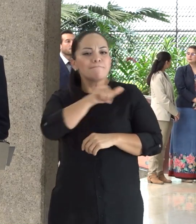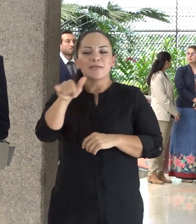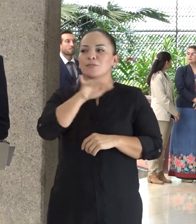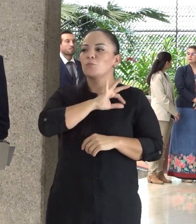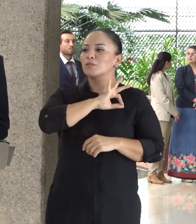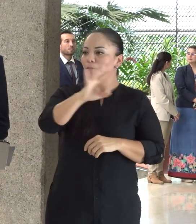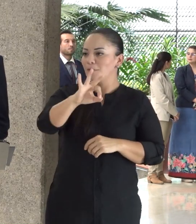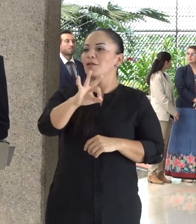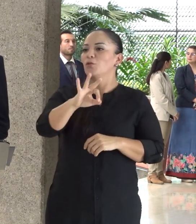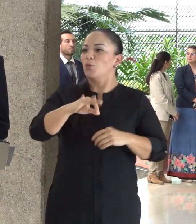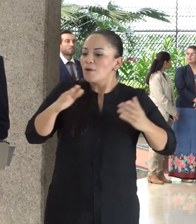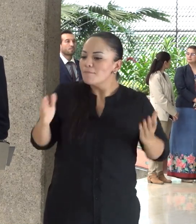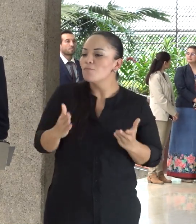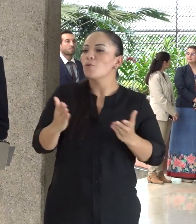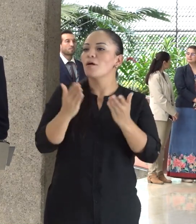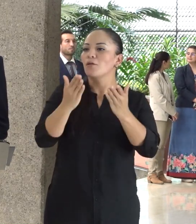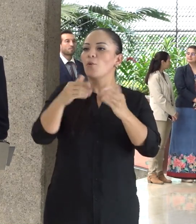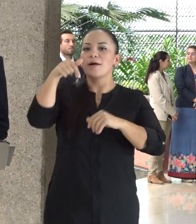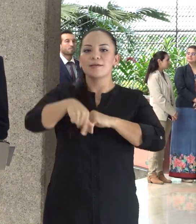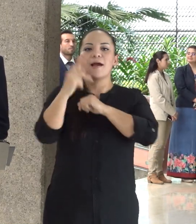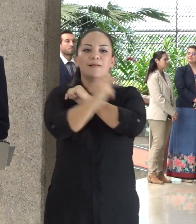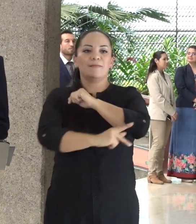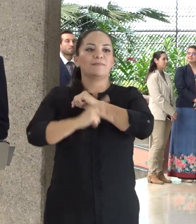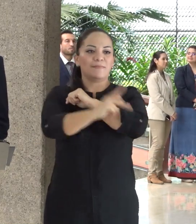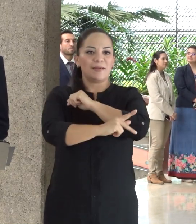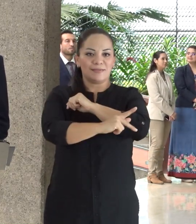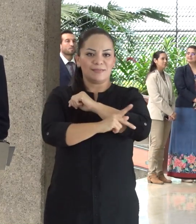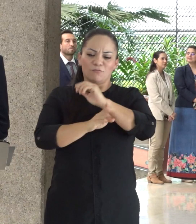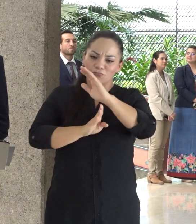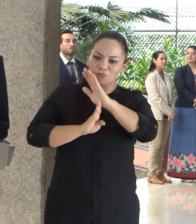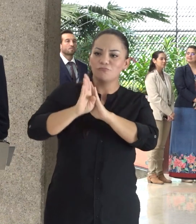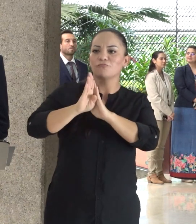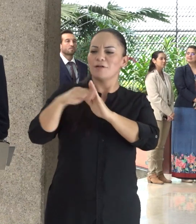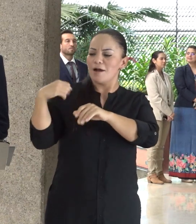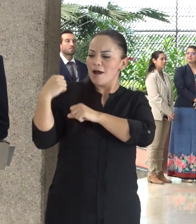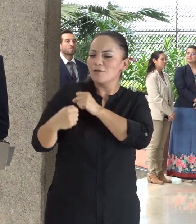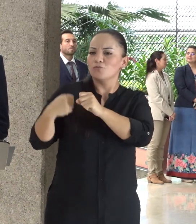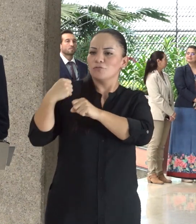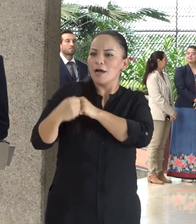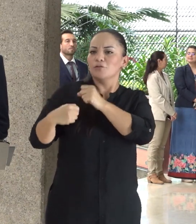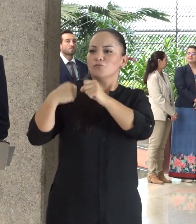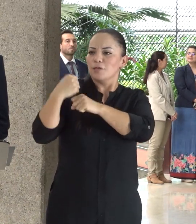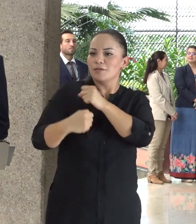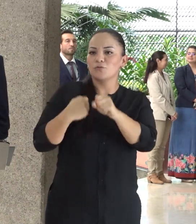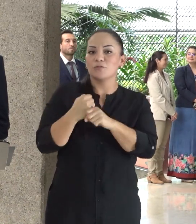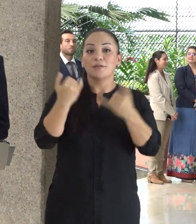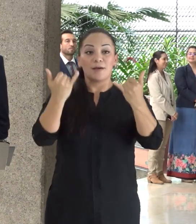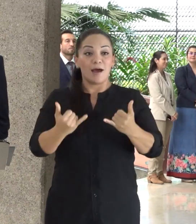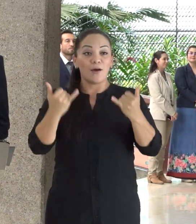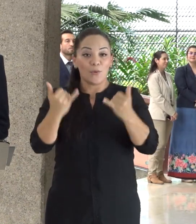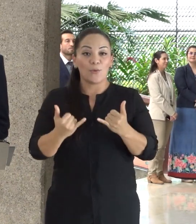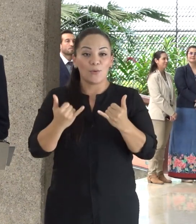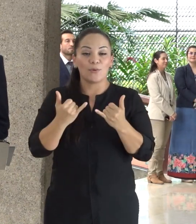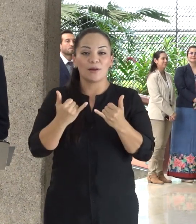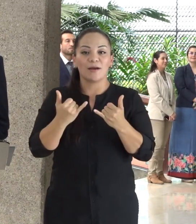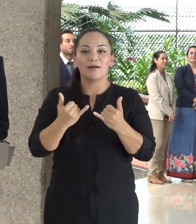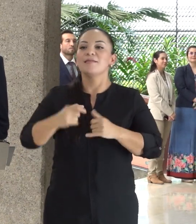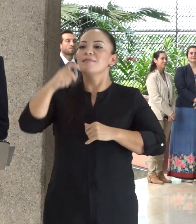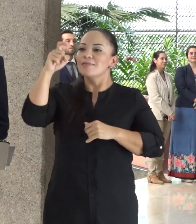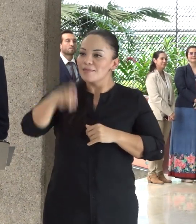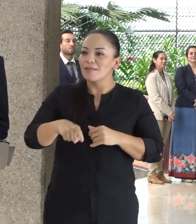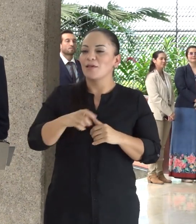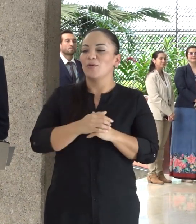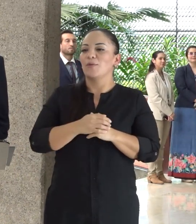espíritu que ha empujado a este país por años y que hoy más que nunca debe